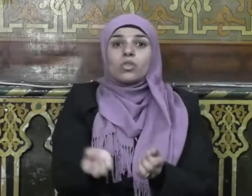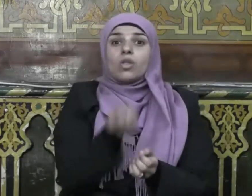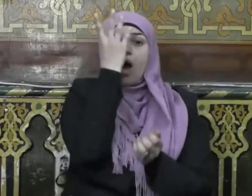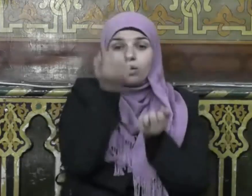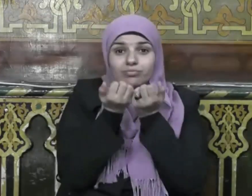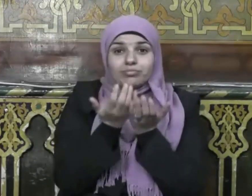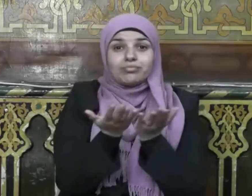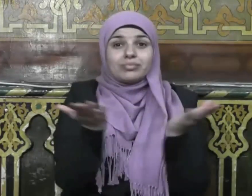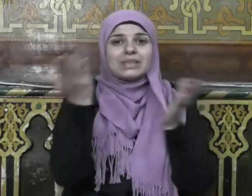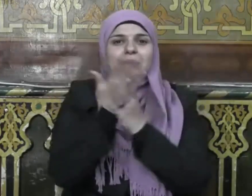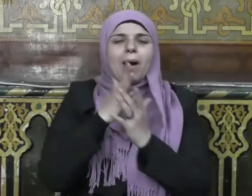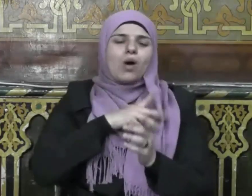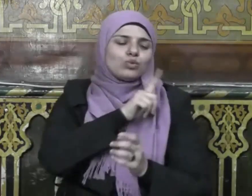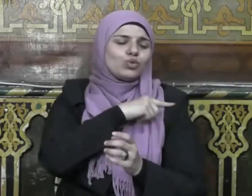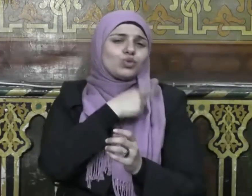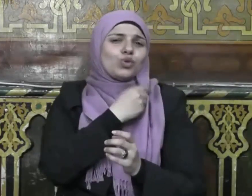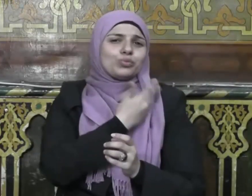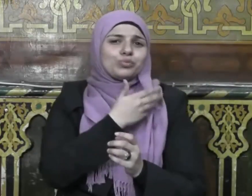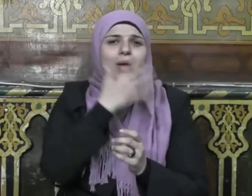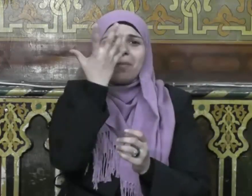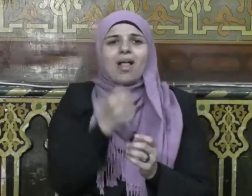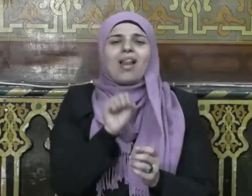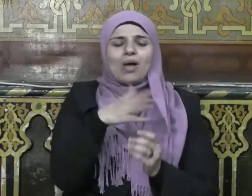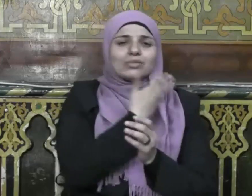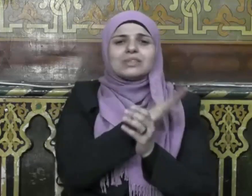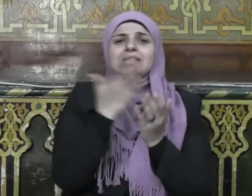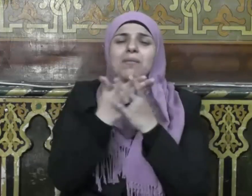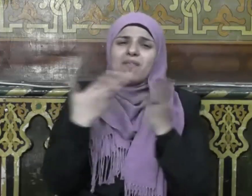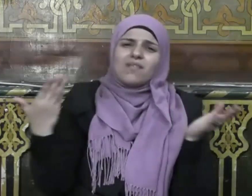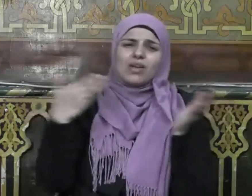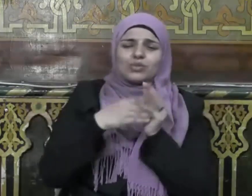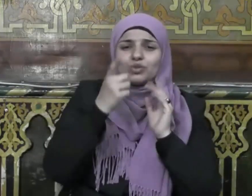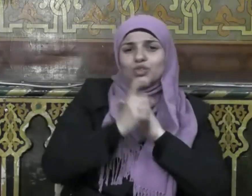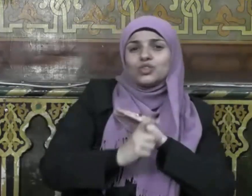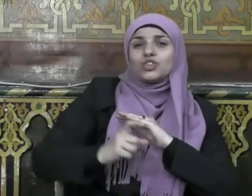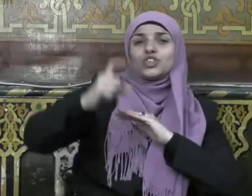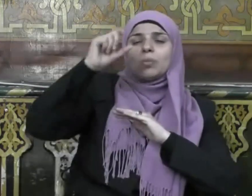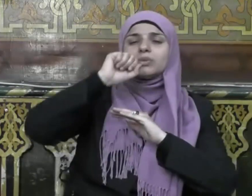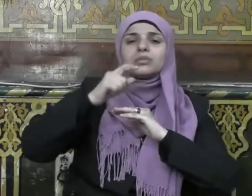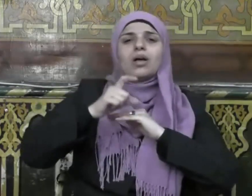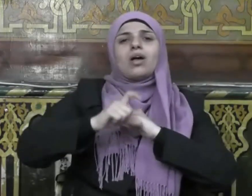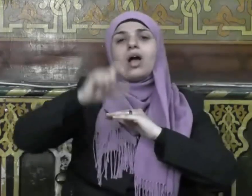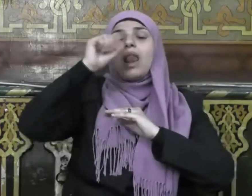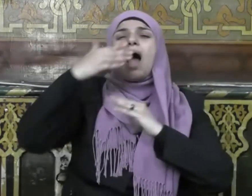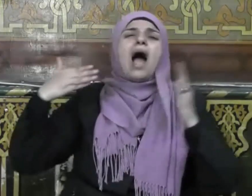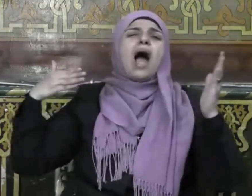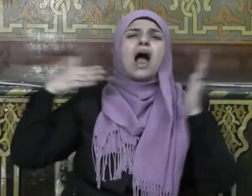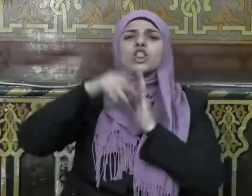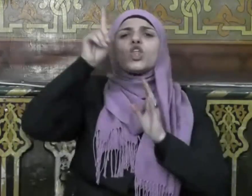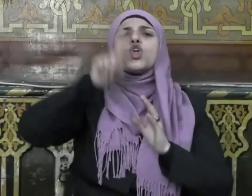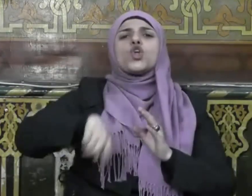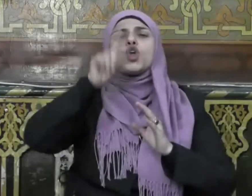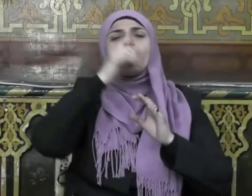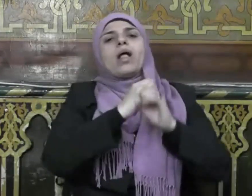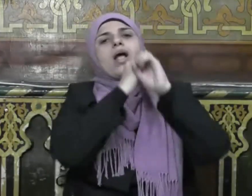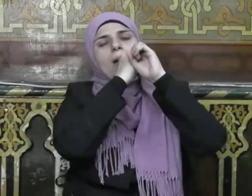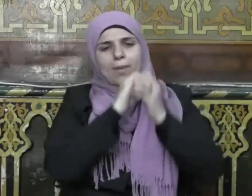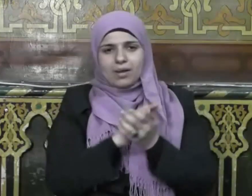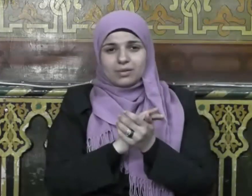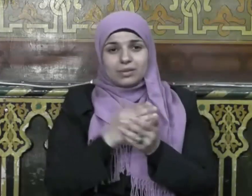ليتوب مسيء الليل حتى تصلع الشمس من مغربها وإذا كانت